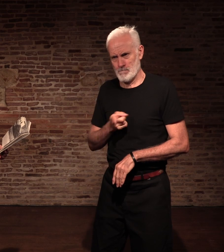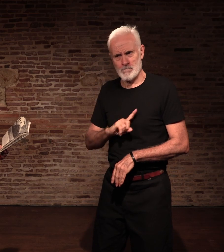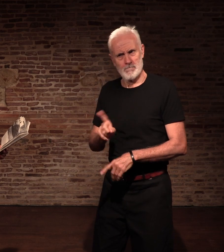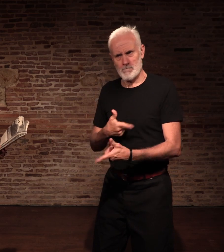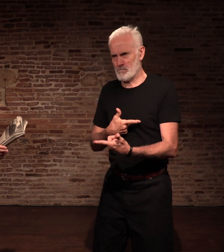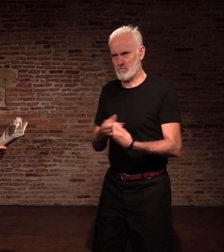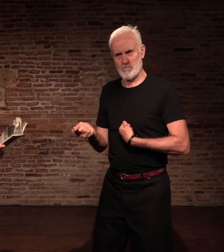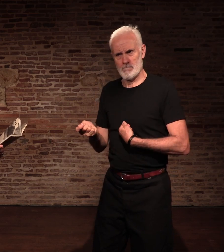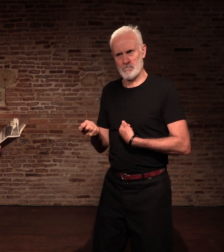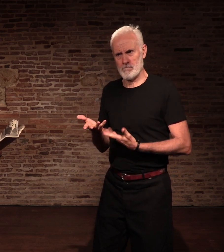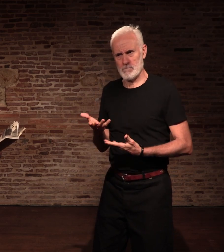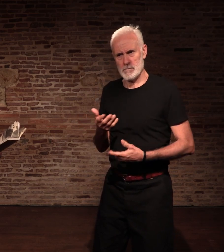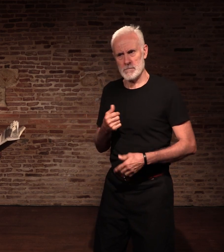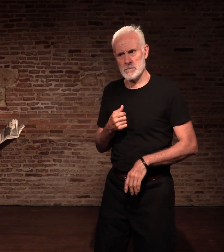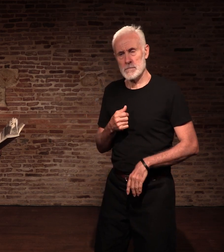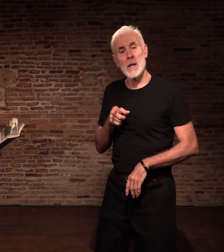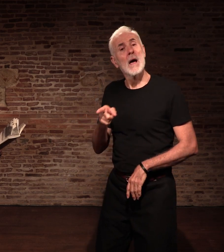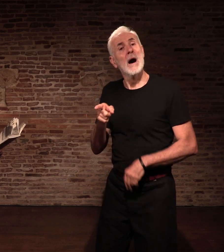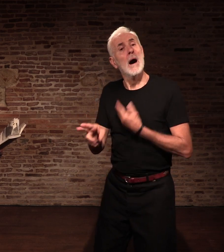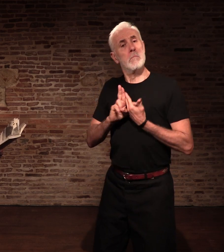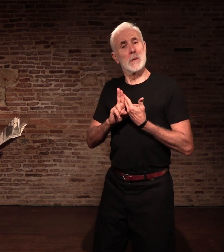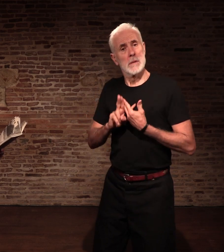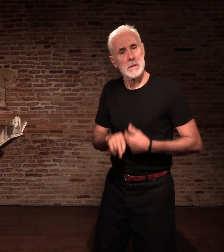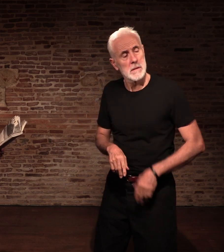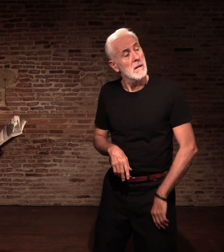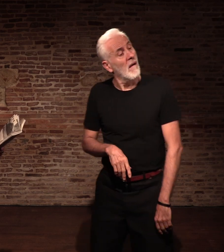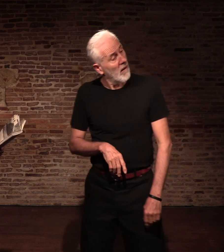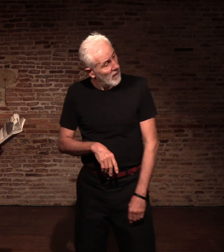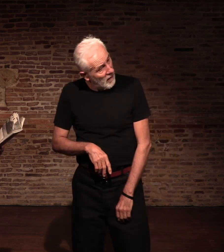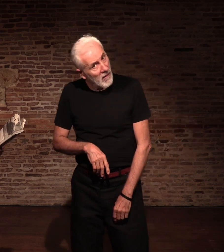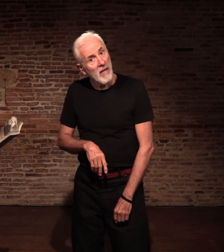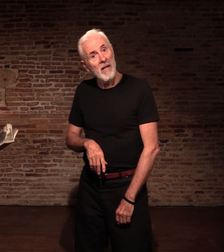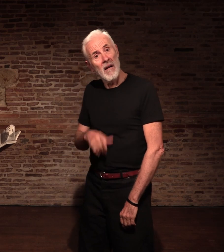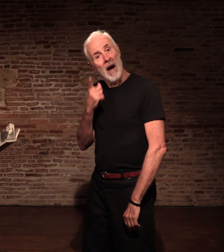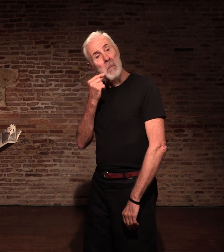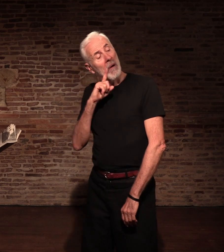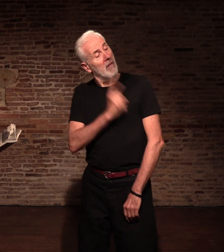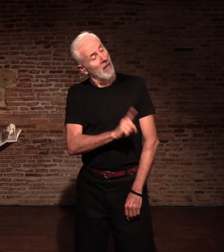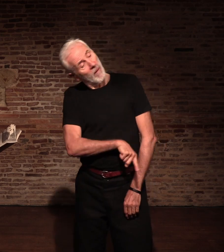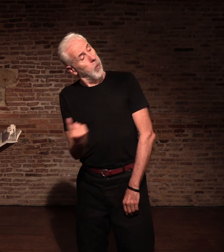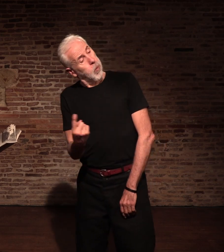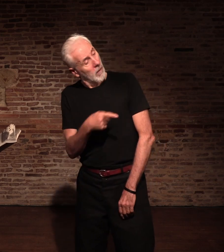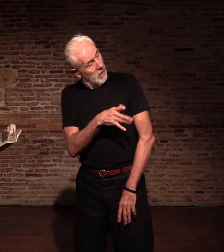Le psychanalyste répliqua Vous faites toujours ce que votre père vous dit de faire ?